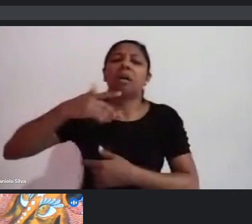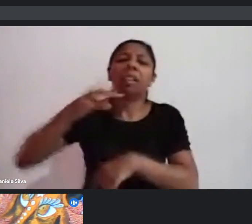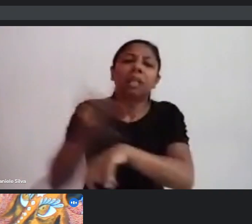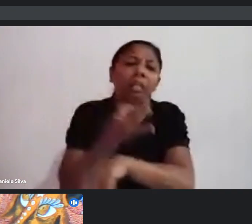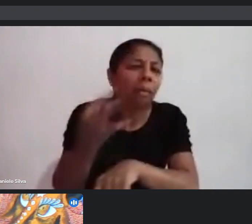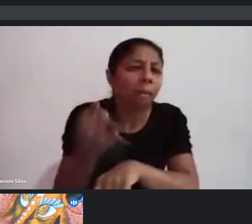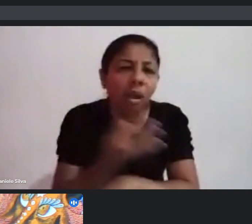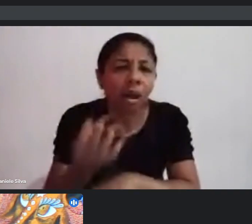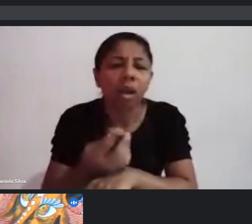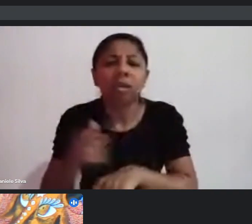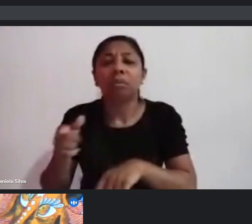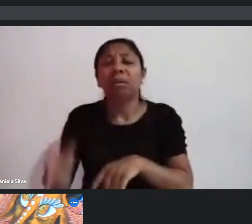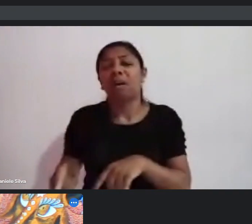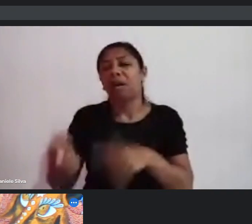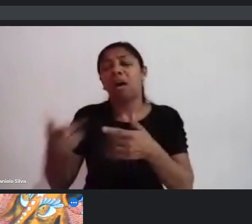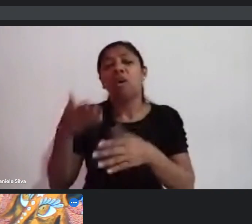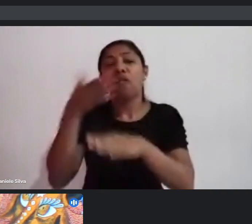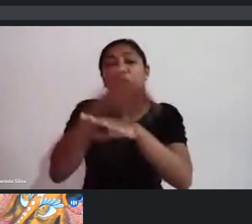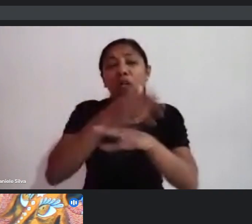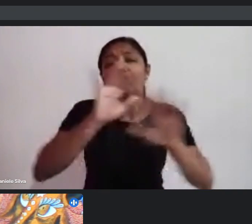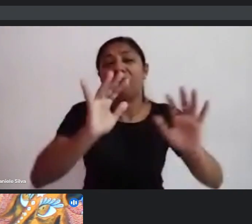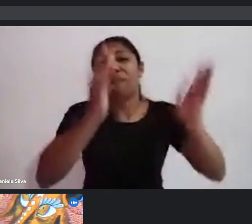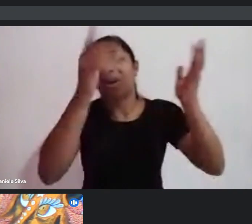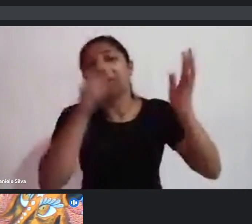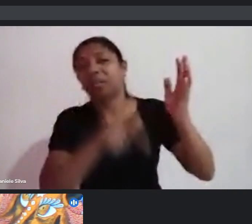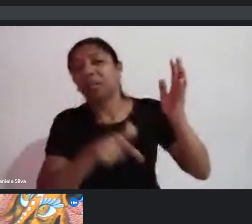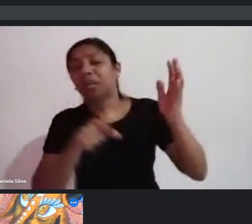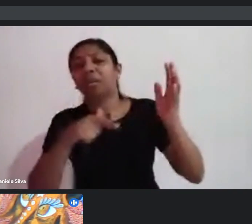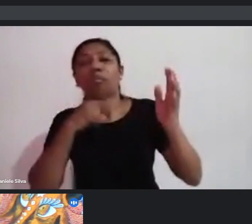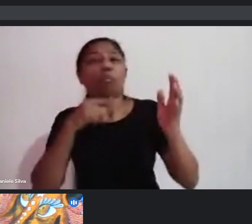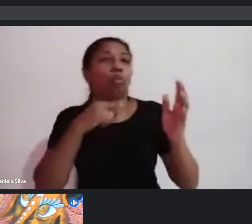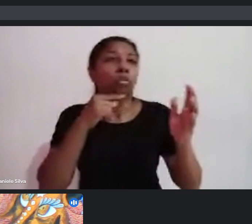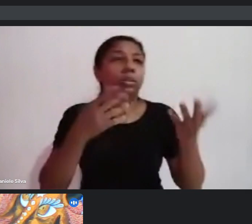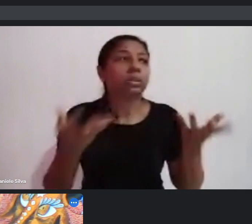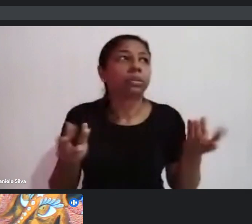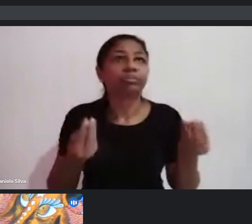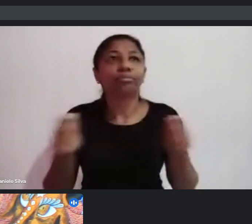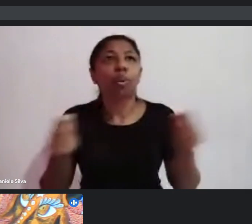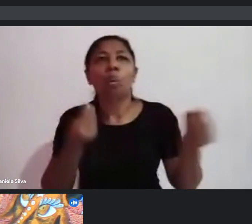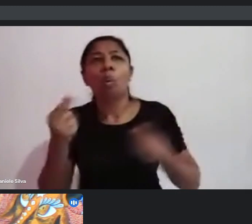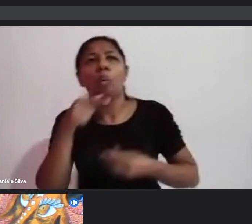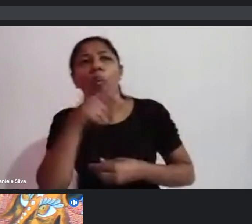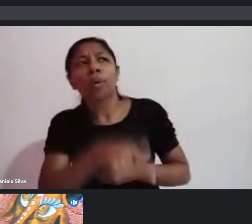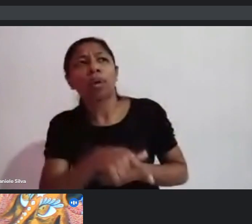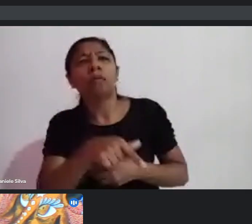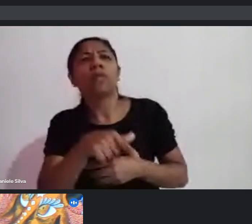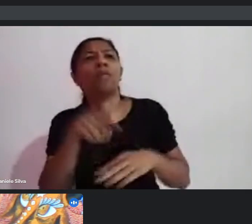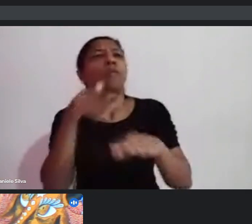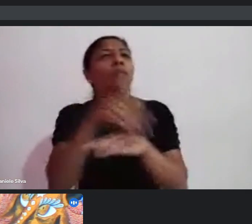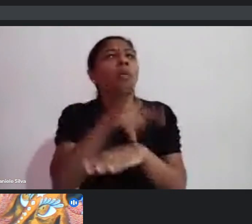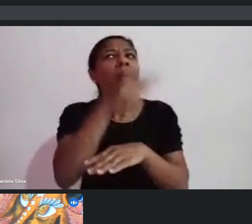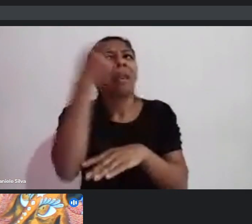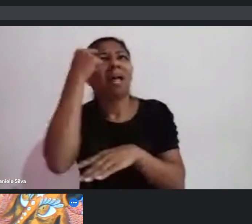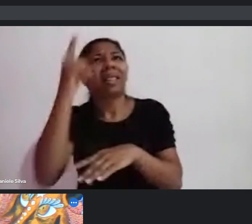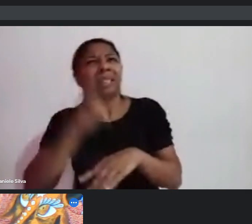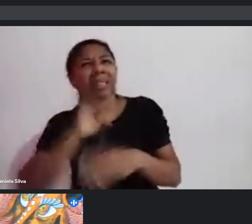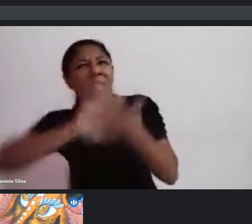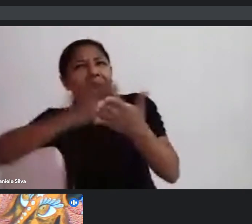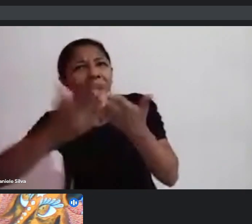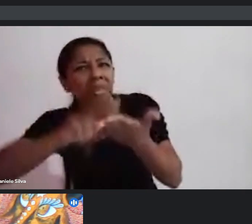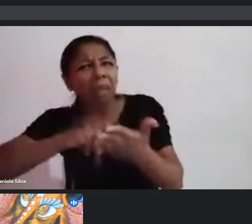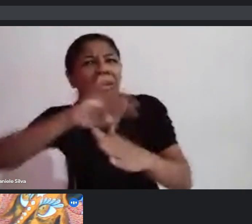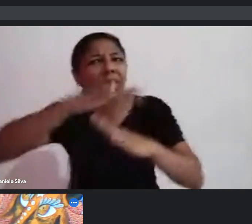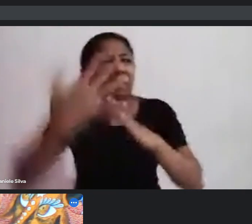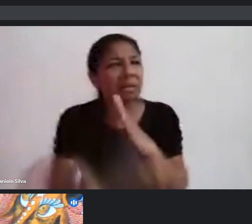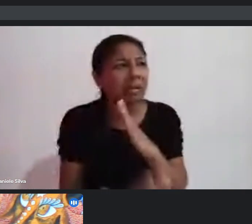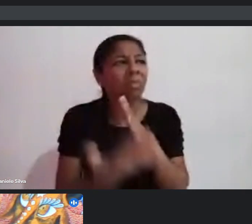nessa dúvida. Poxa, eu vou para um evento e aí eu não vou conseguir... Eu não sei se eu vou para esse evento, porque lá não vai ter um intérprete de libras, lá